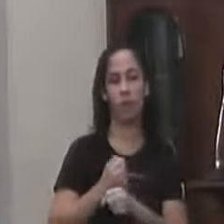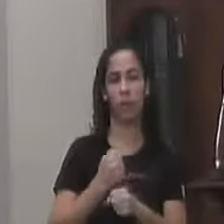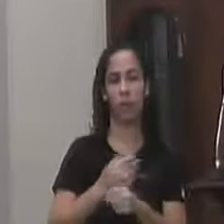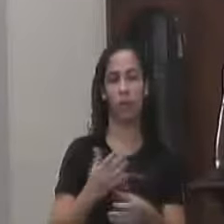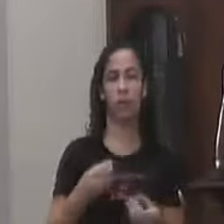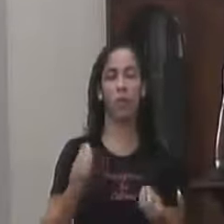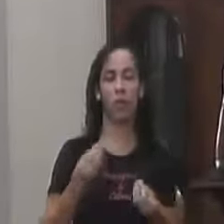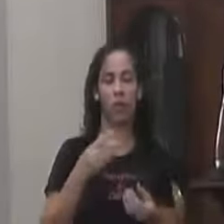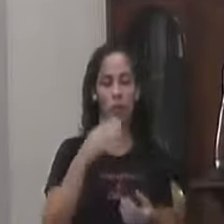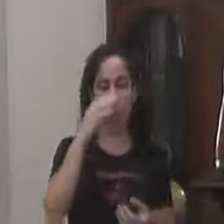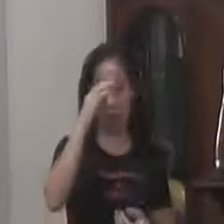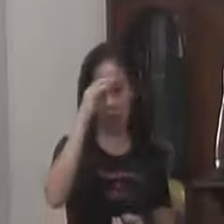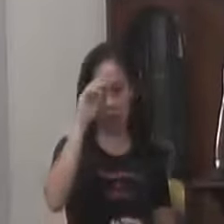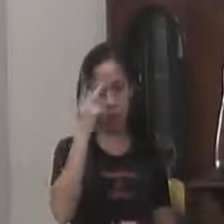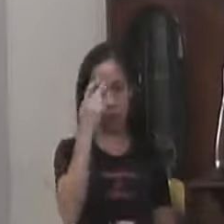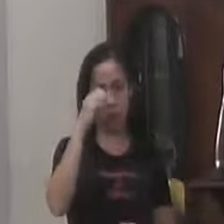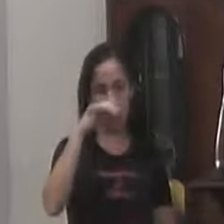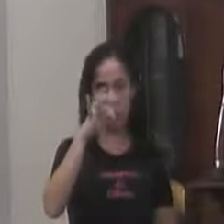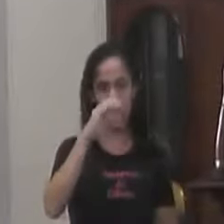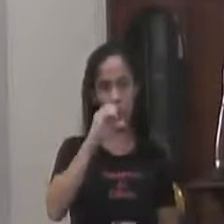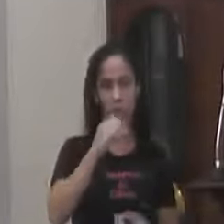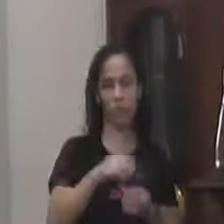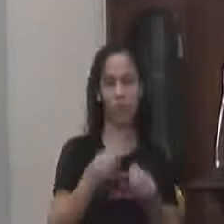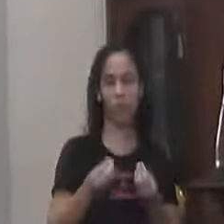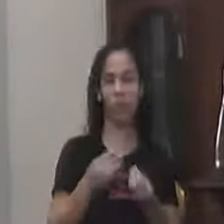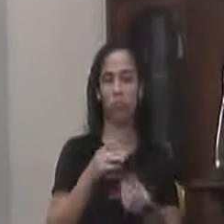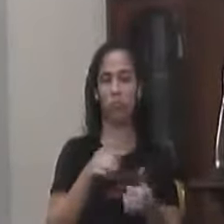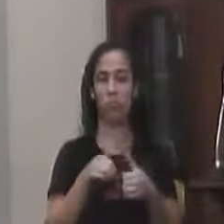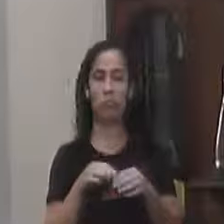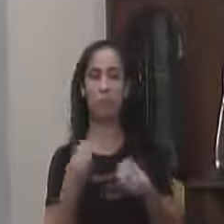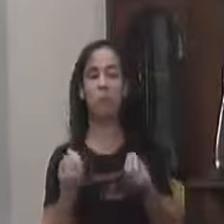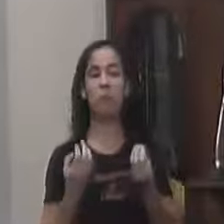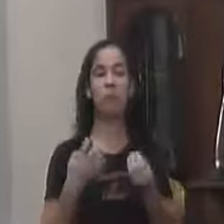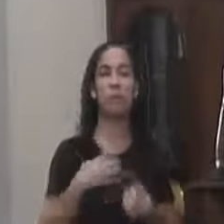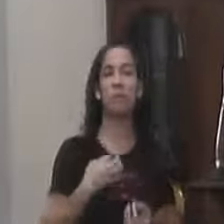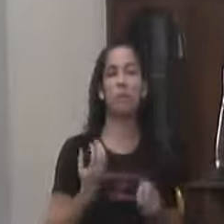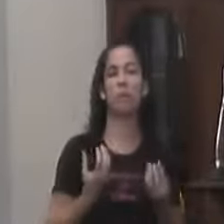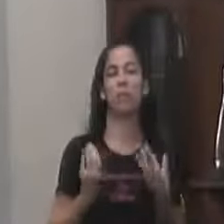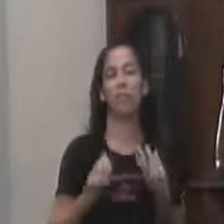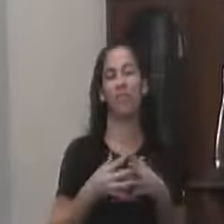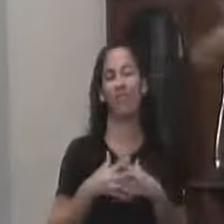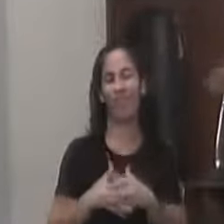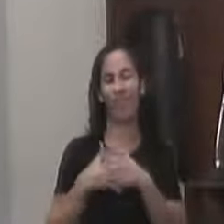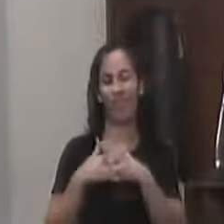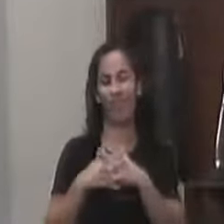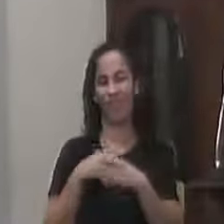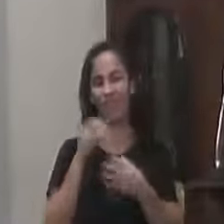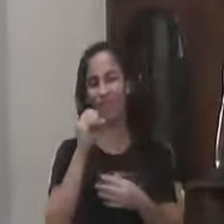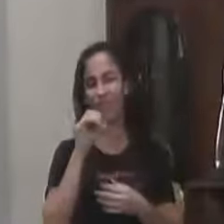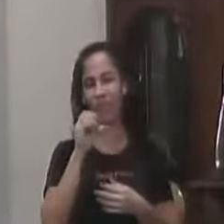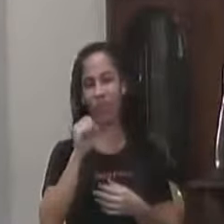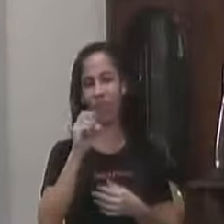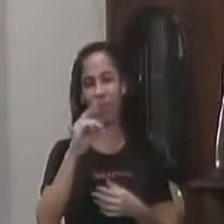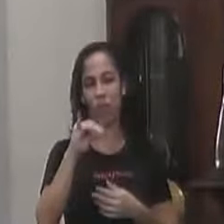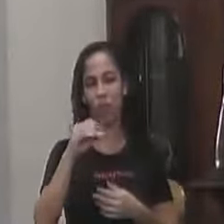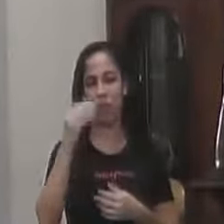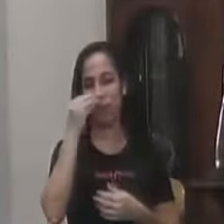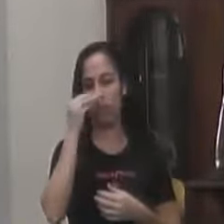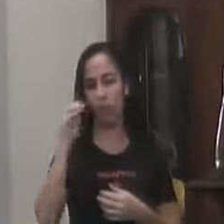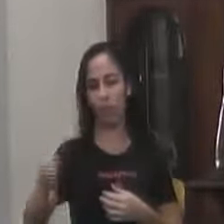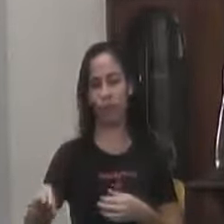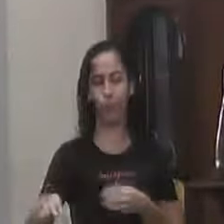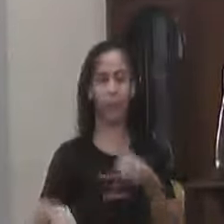lastro Para acabar A determinada obra Fica a situação Que a gente se encontra Você vê em Osório Abandonada Na Varginha